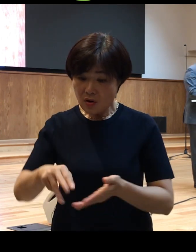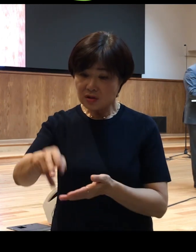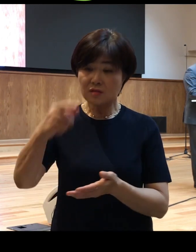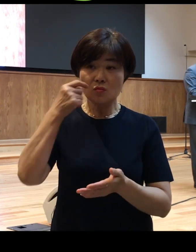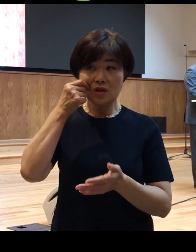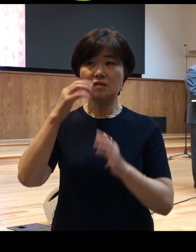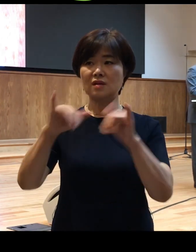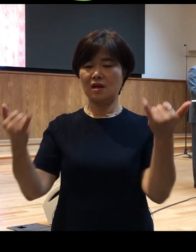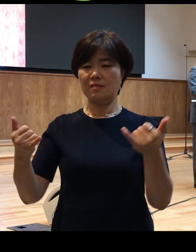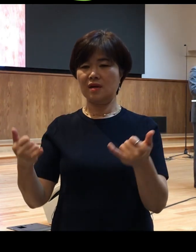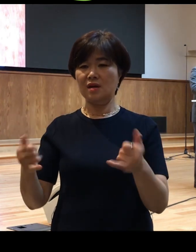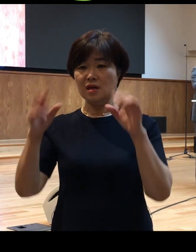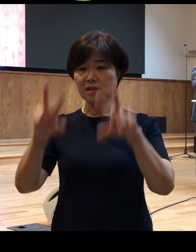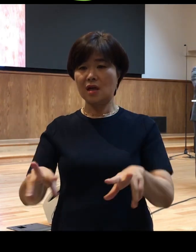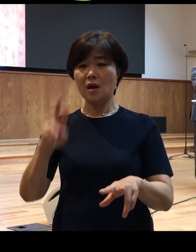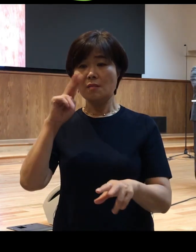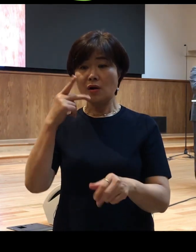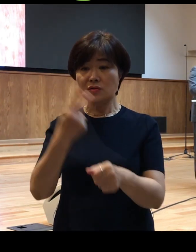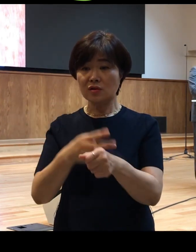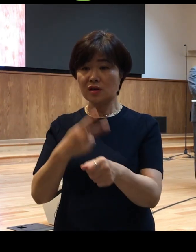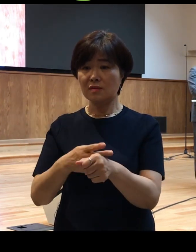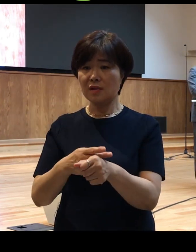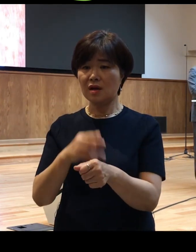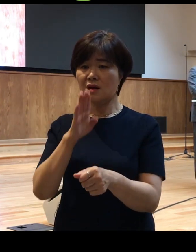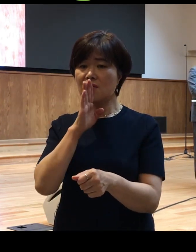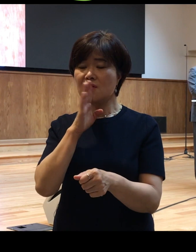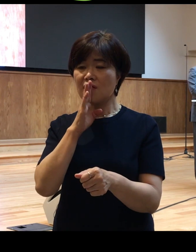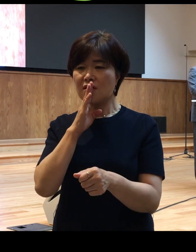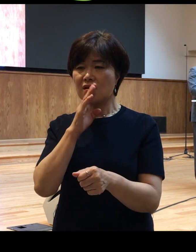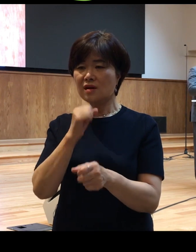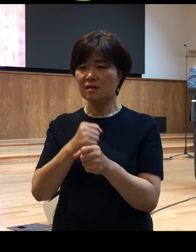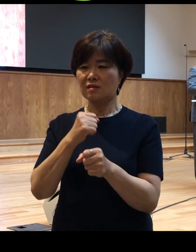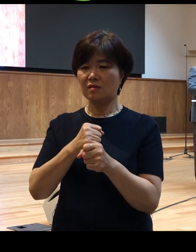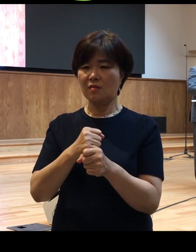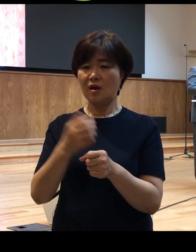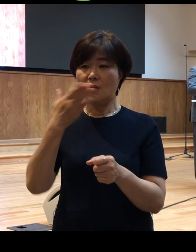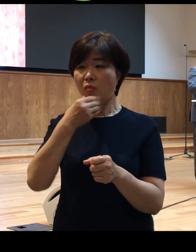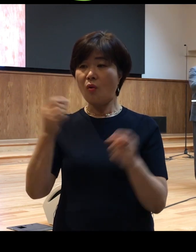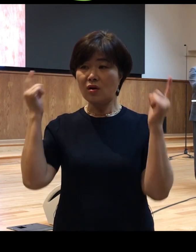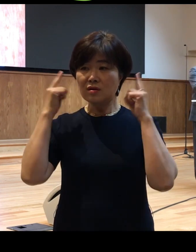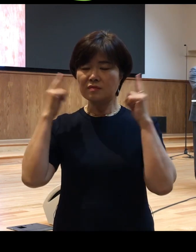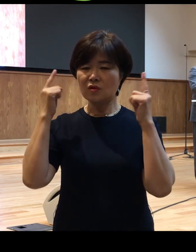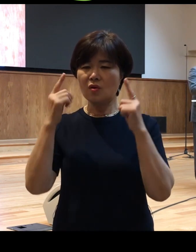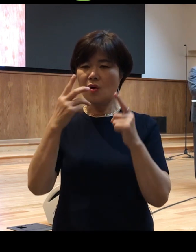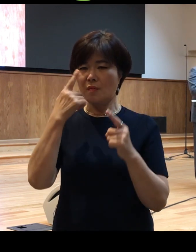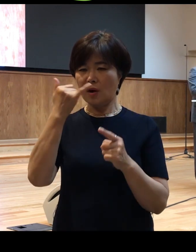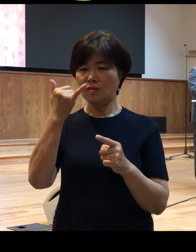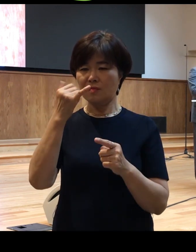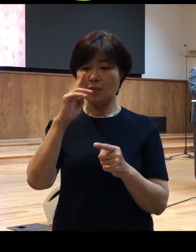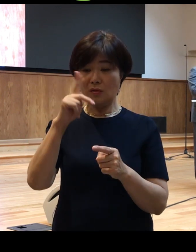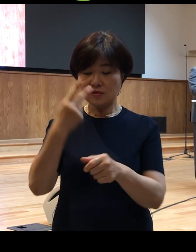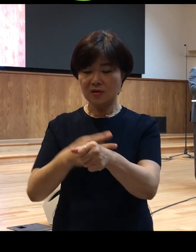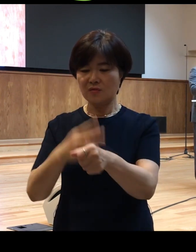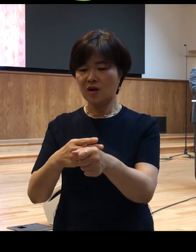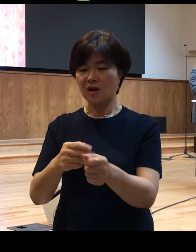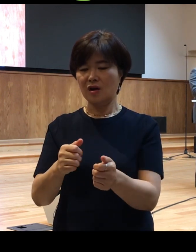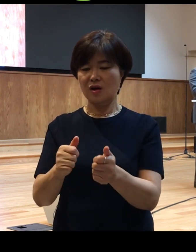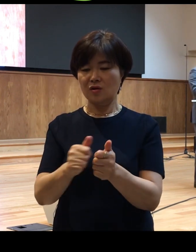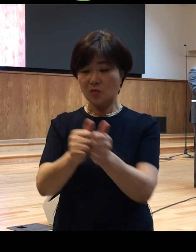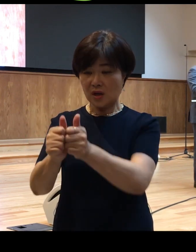바울의 수행자가 되었다는 말이 아닙니다 보금을 듣고 바울과 동행했다는 이야기가 아니라 이 말은 바로